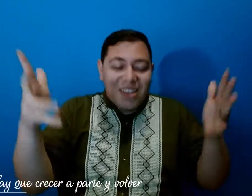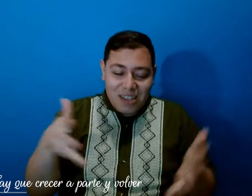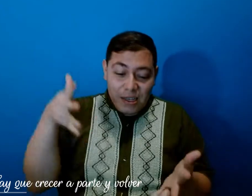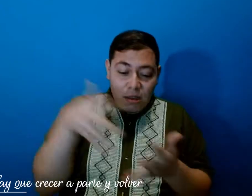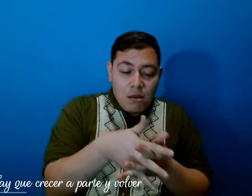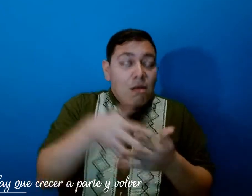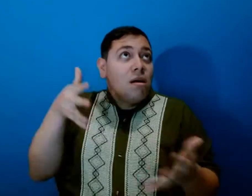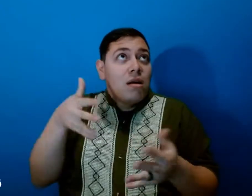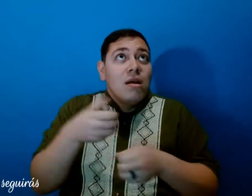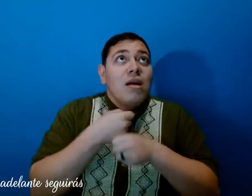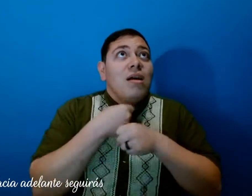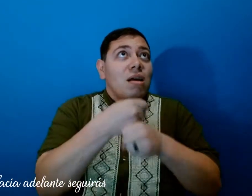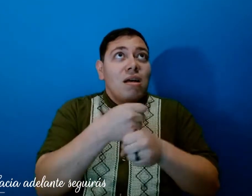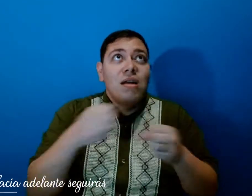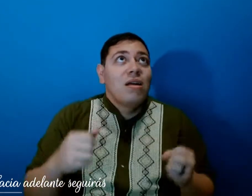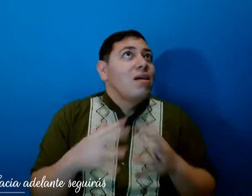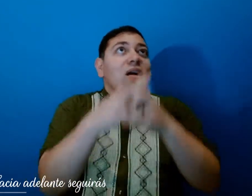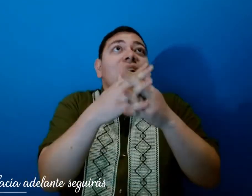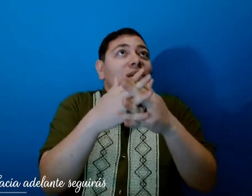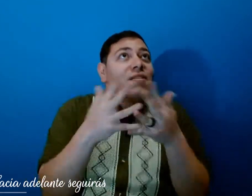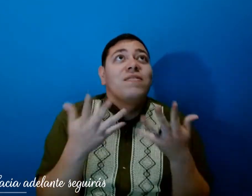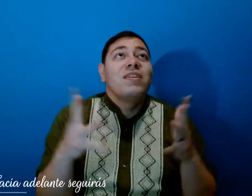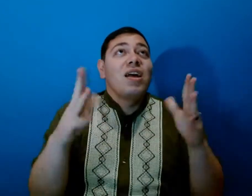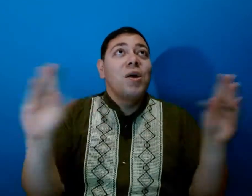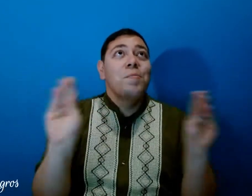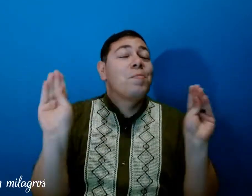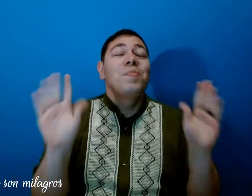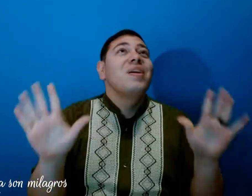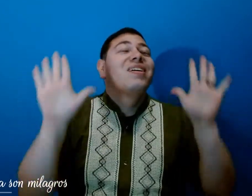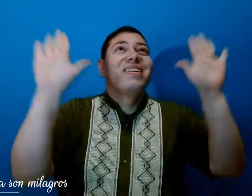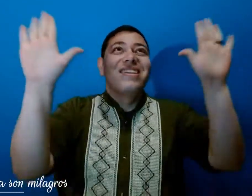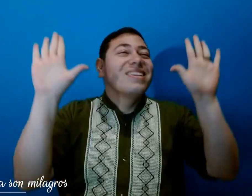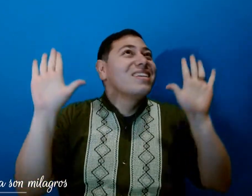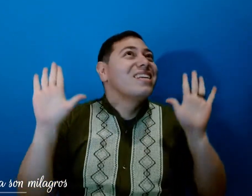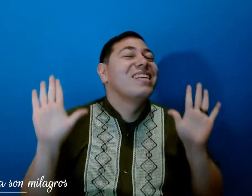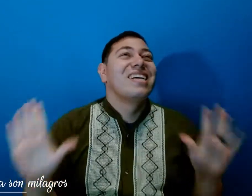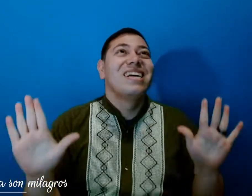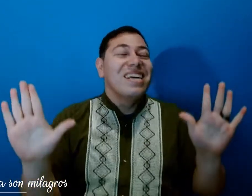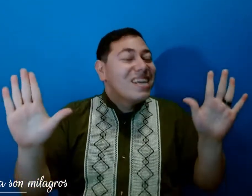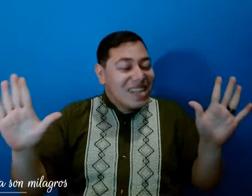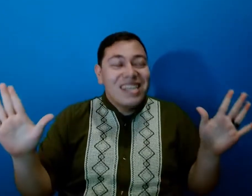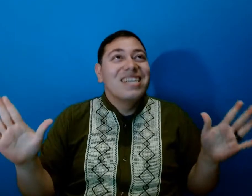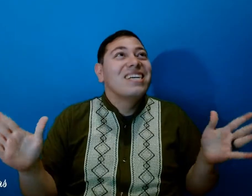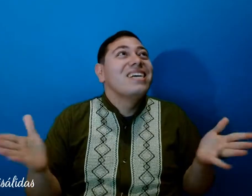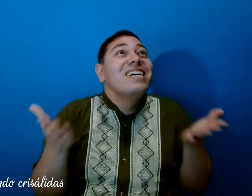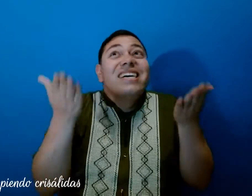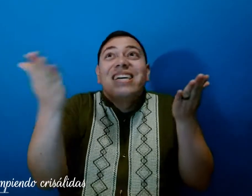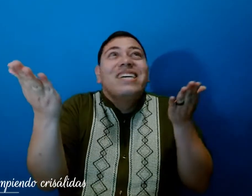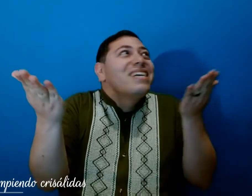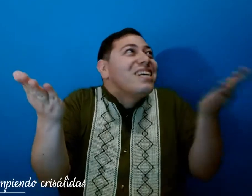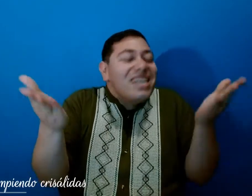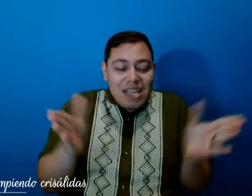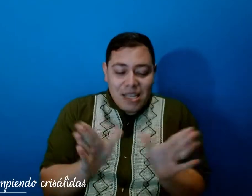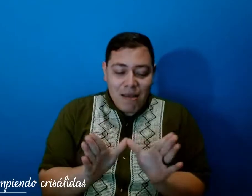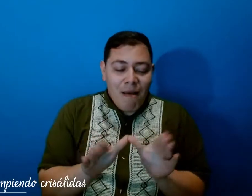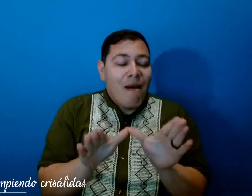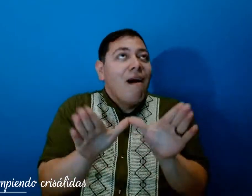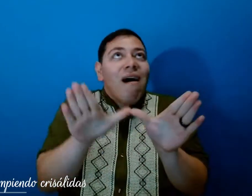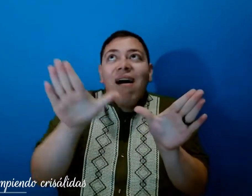volver, hacia adelante seguirás Ya son milagros, rompiendo grisalidas